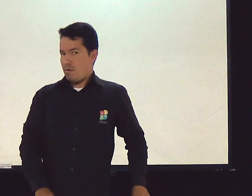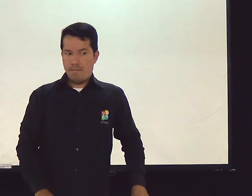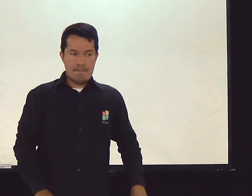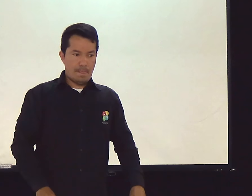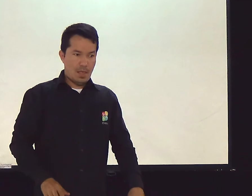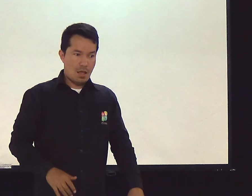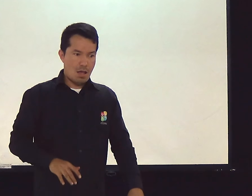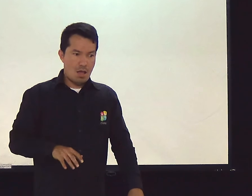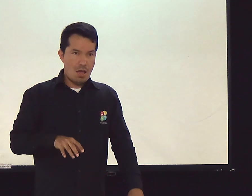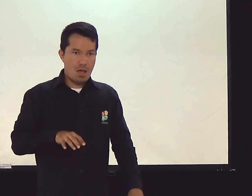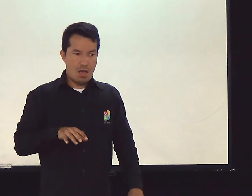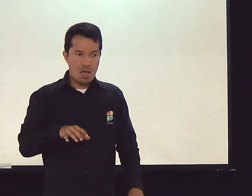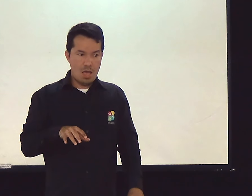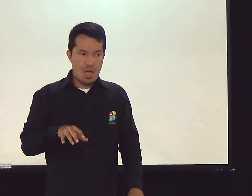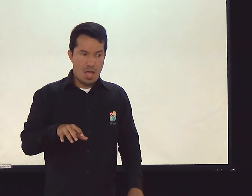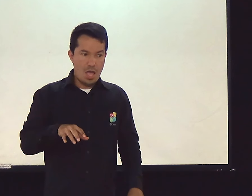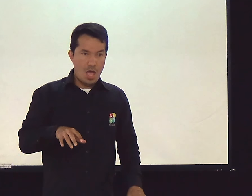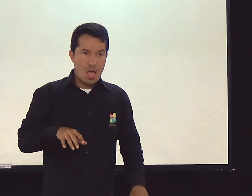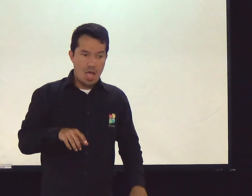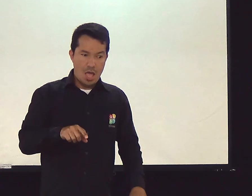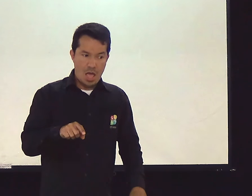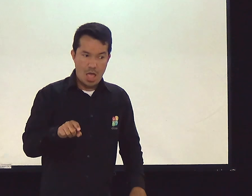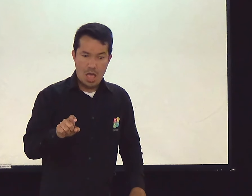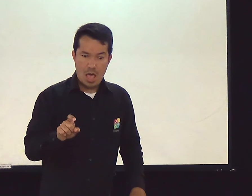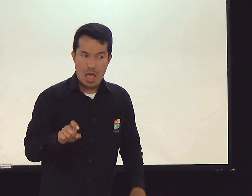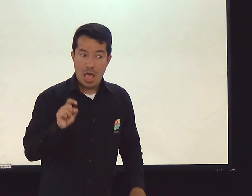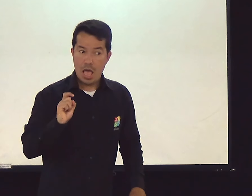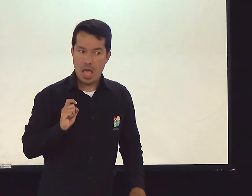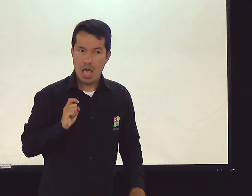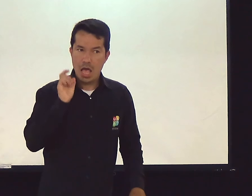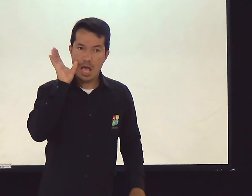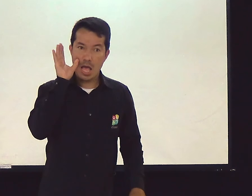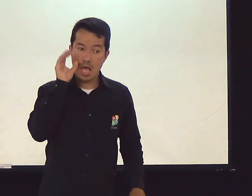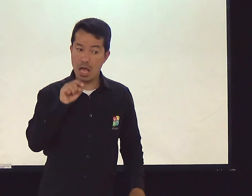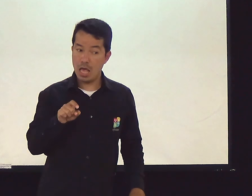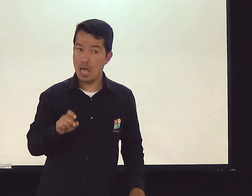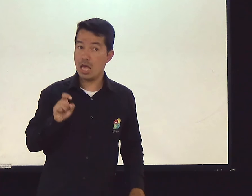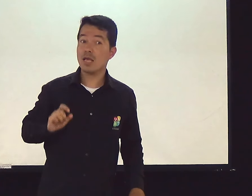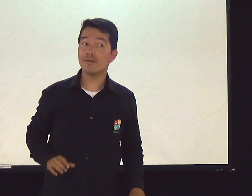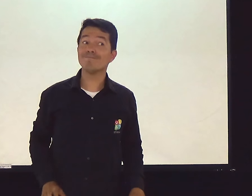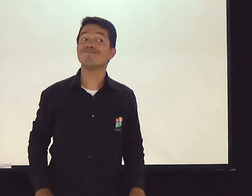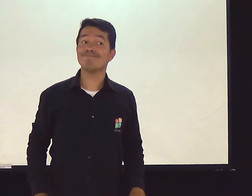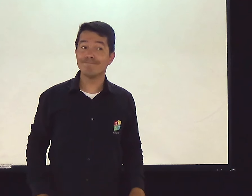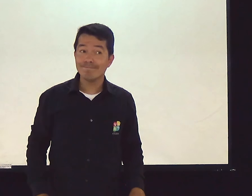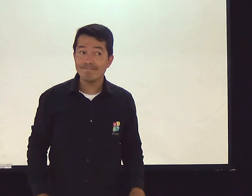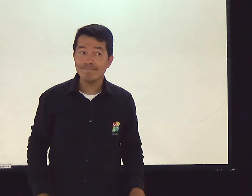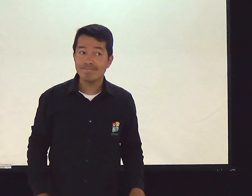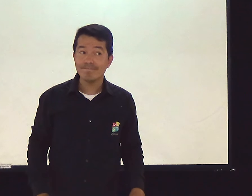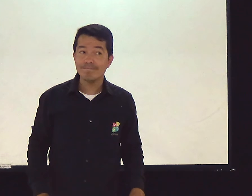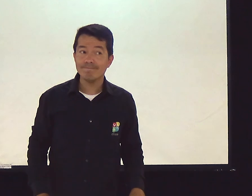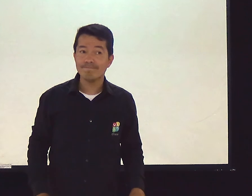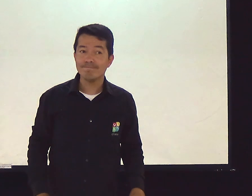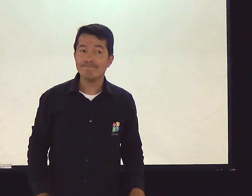ali. Você olha. E você é induzido a apertar o... Clicar ali, apertar o botão